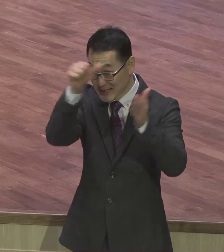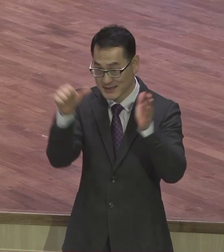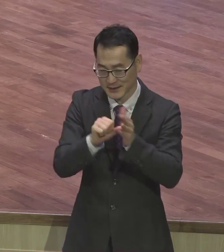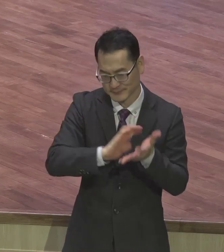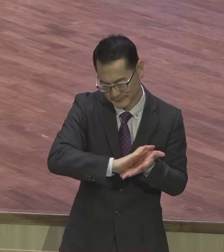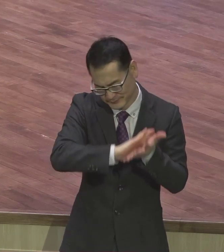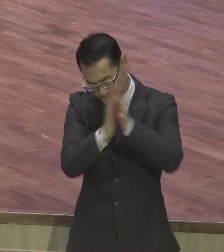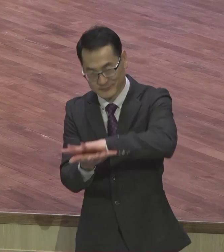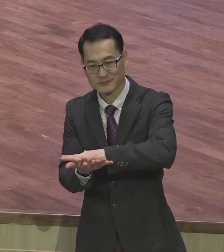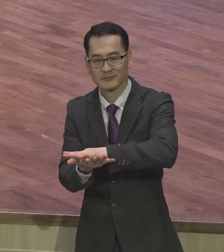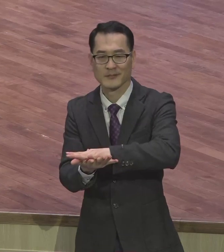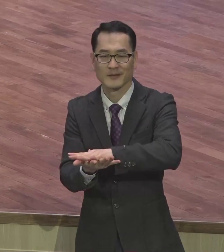축복을 처음 알 수 있길 바랍니다.